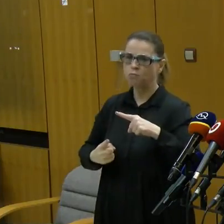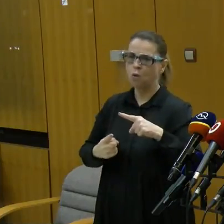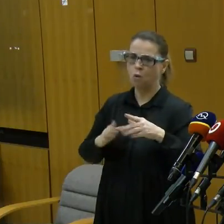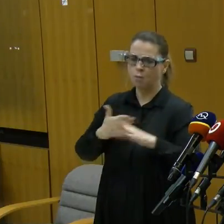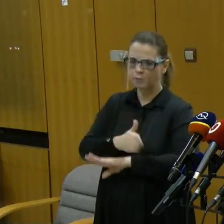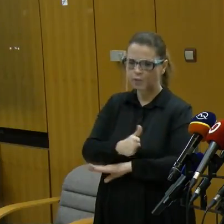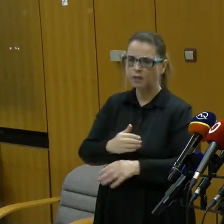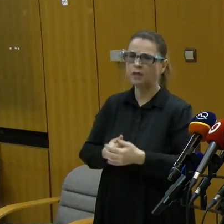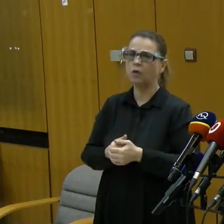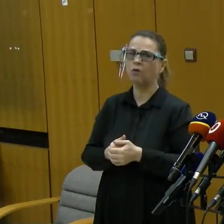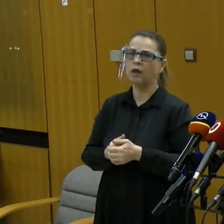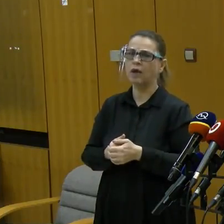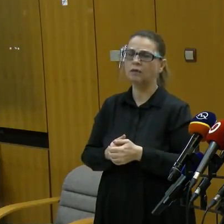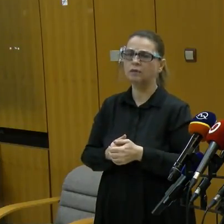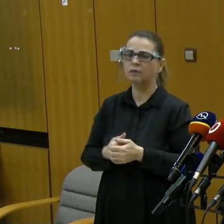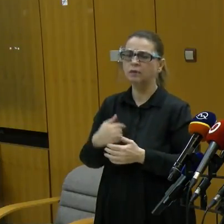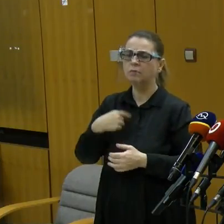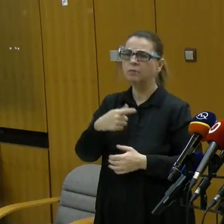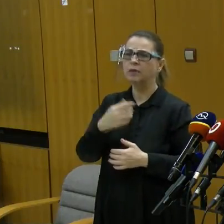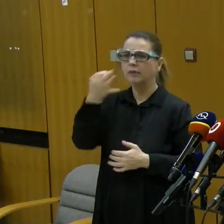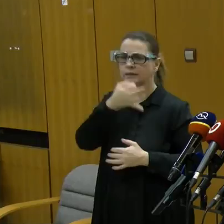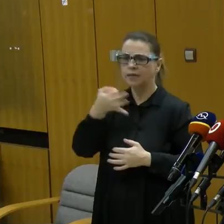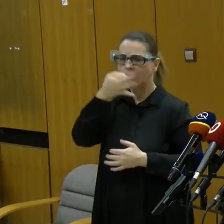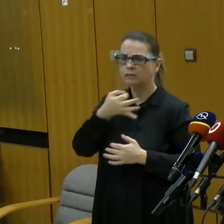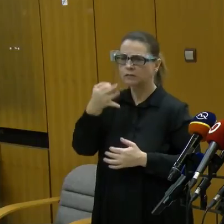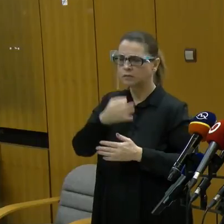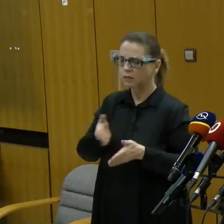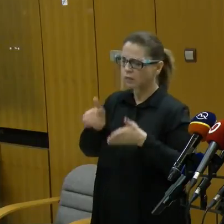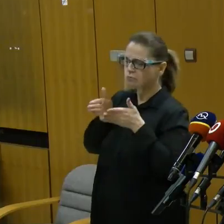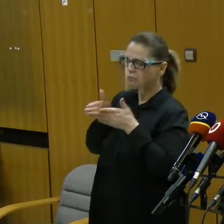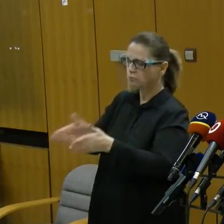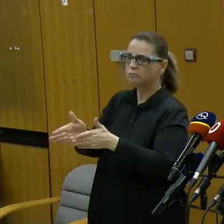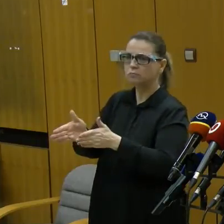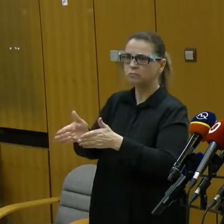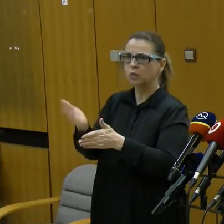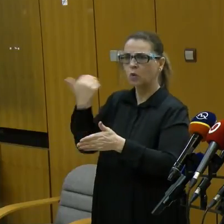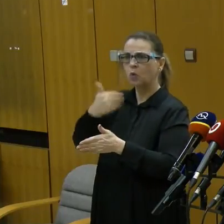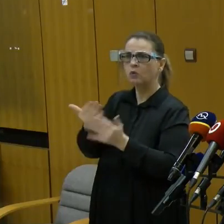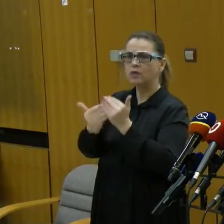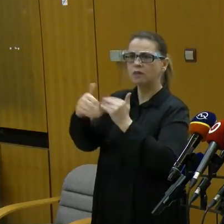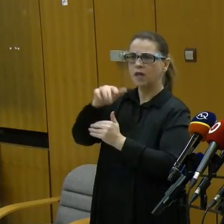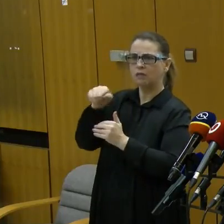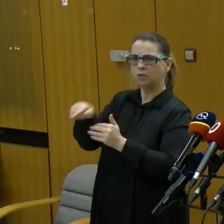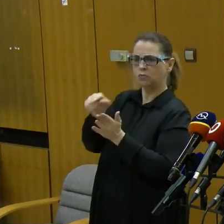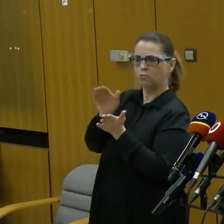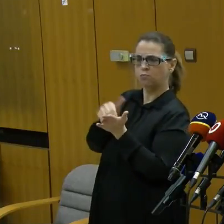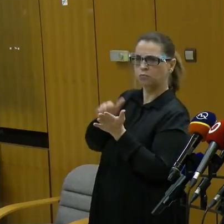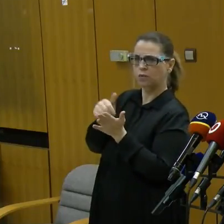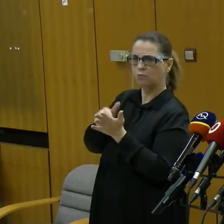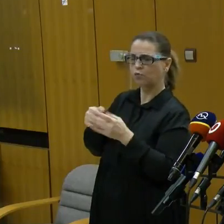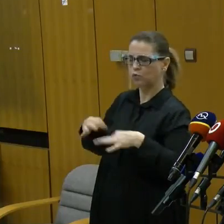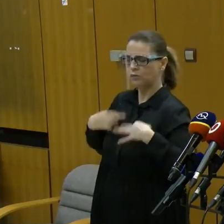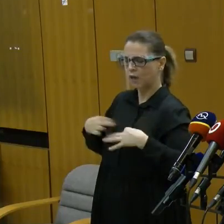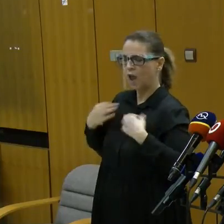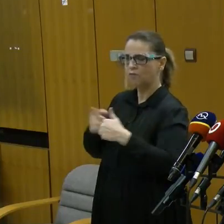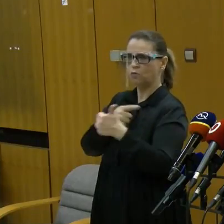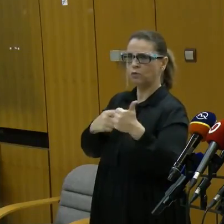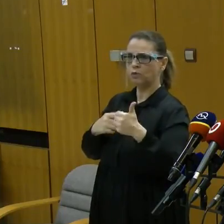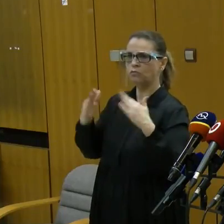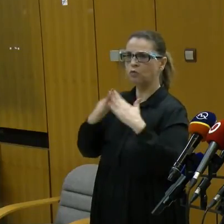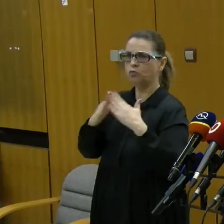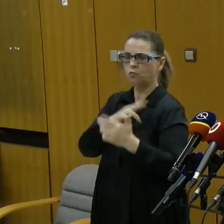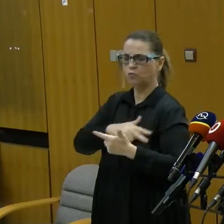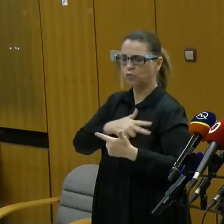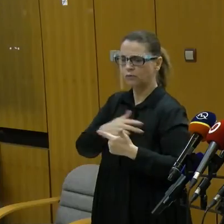sme si stanovili, teda na tie skupiny obyvateľov, ktorí to najviac potrebujú, cez zdravotníctvo, domových sociálnych